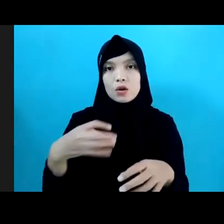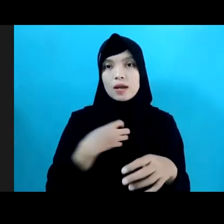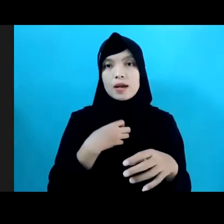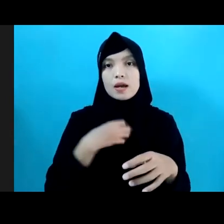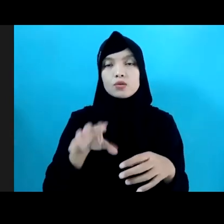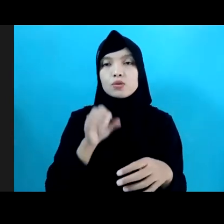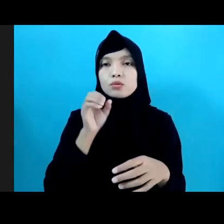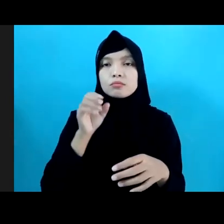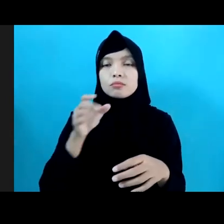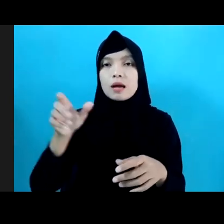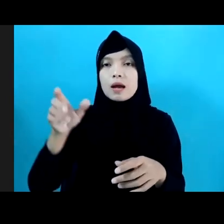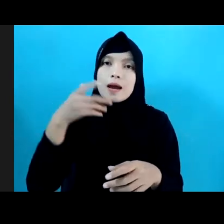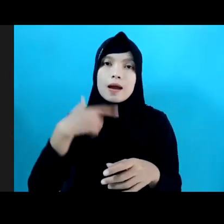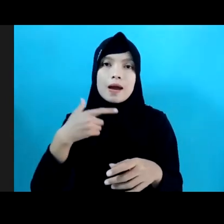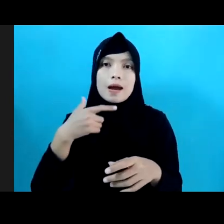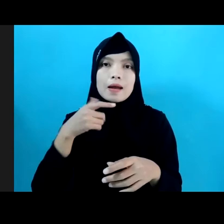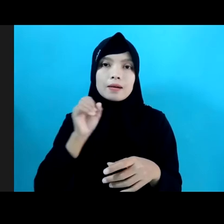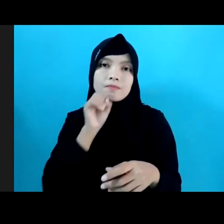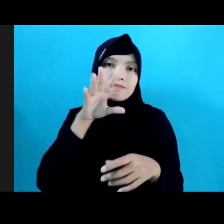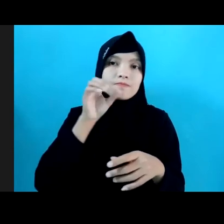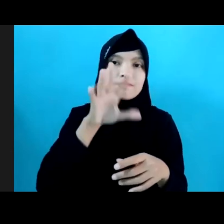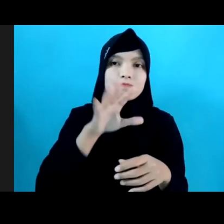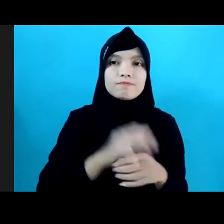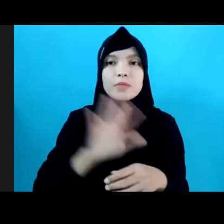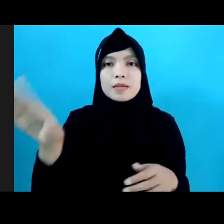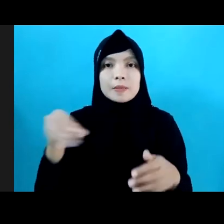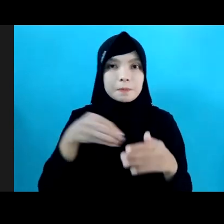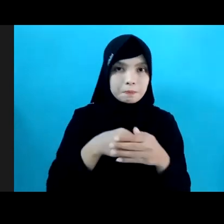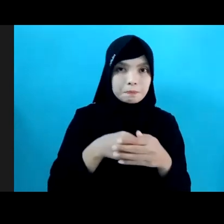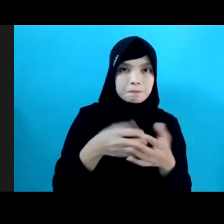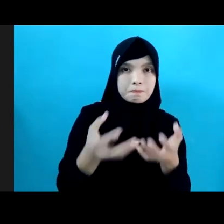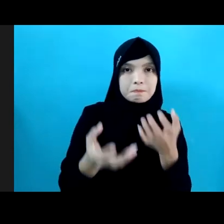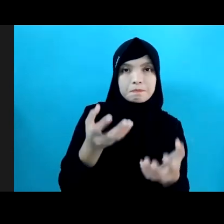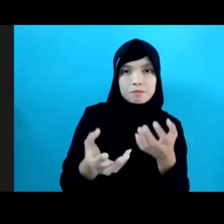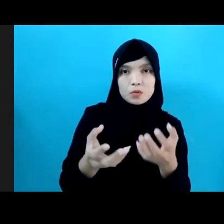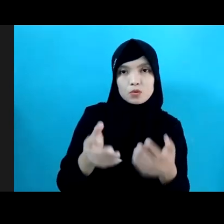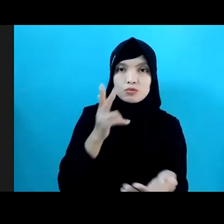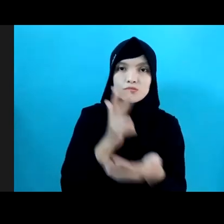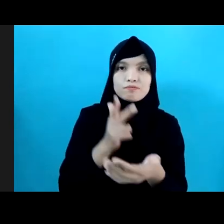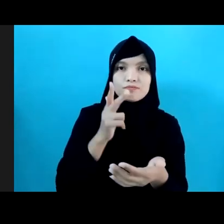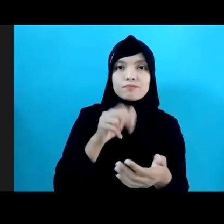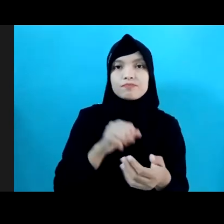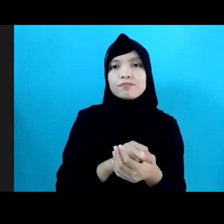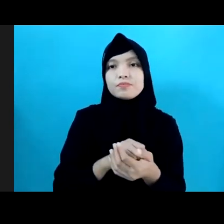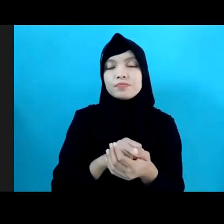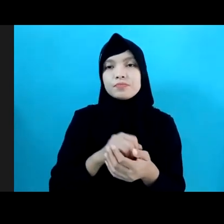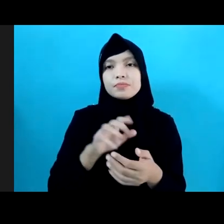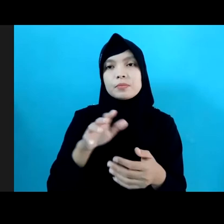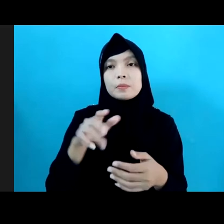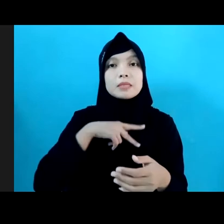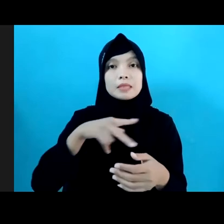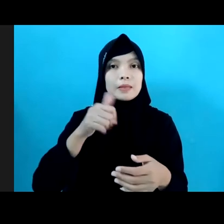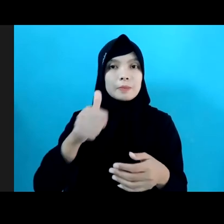lebih didengar dilibatkan dan dipertimbangkan dalam setiap pengambilan keputusan peserta pun dapat